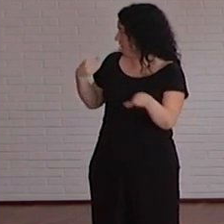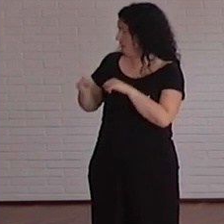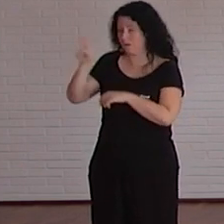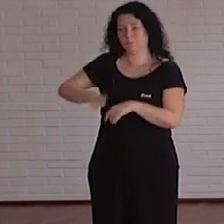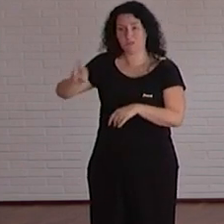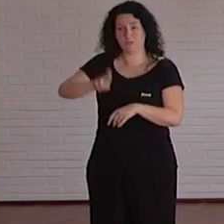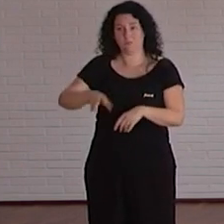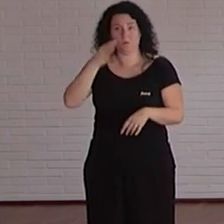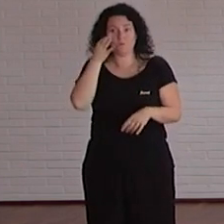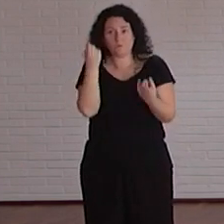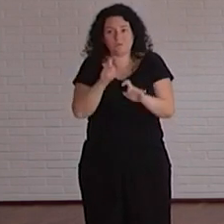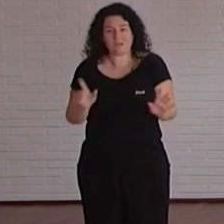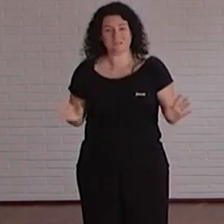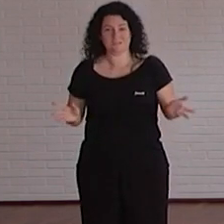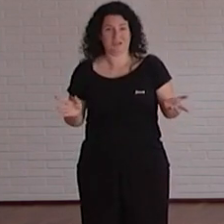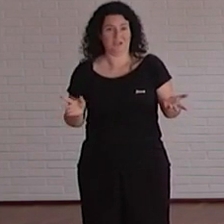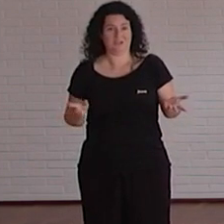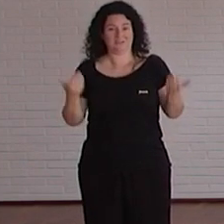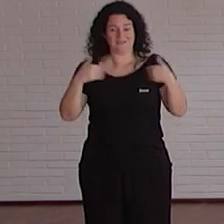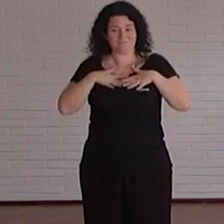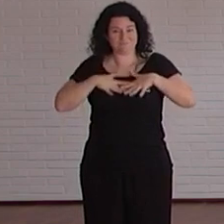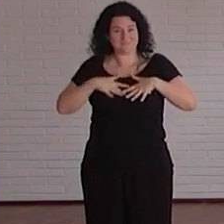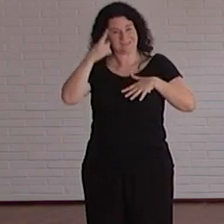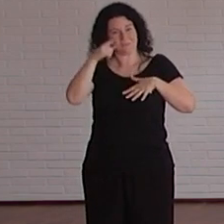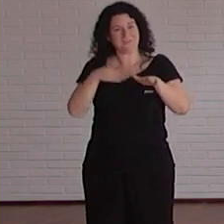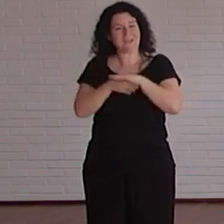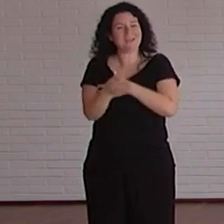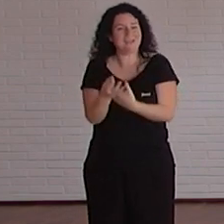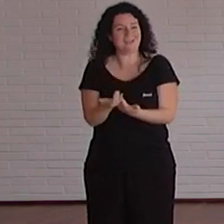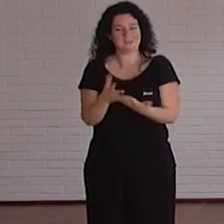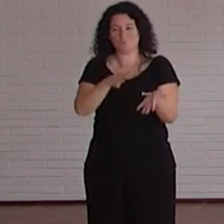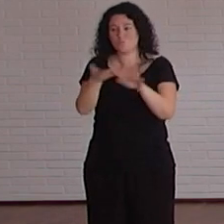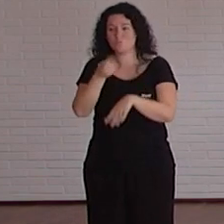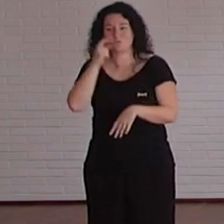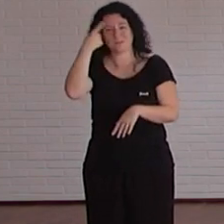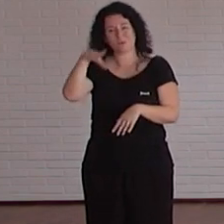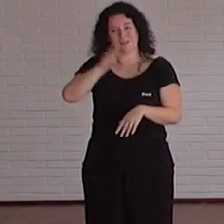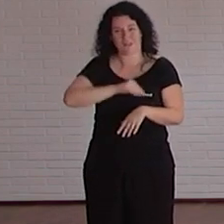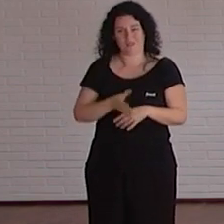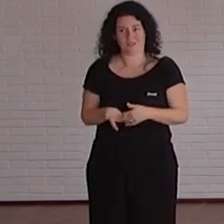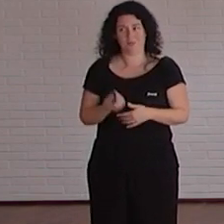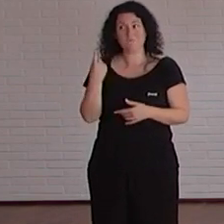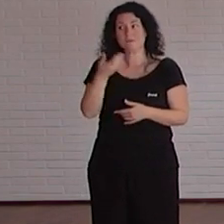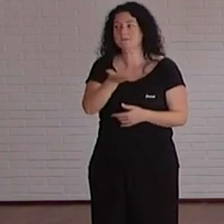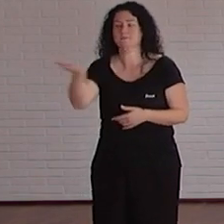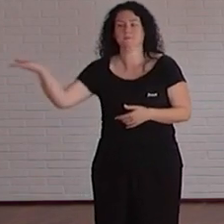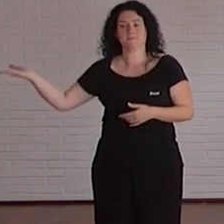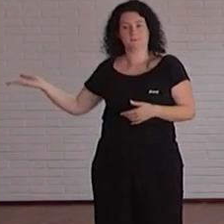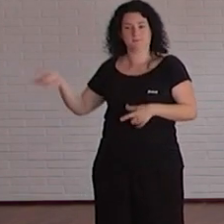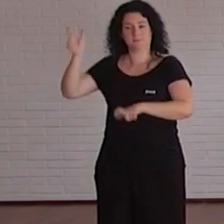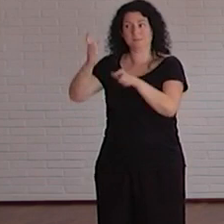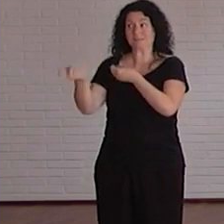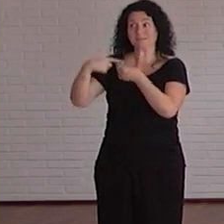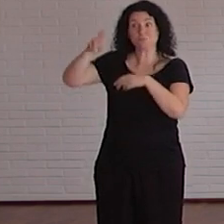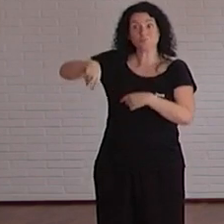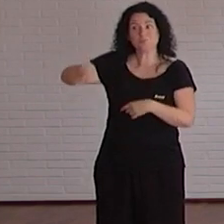quizás no lo necesitemos porque ya entendemos que es la accesibilidad y como aplicarla entonces ahí hay una labor de difusión y